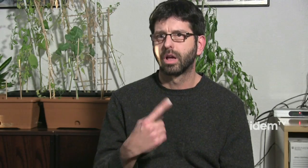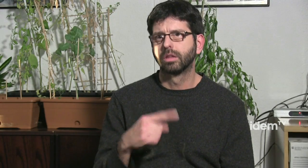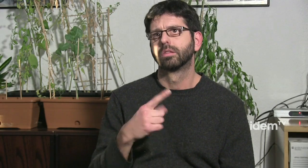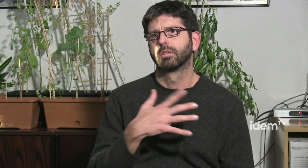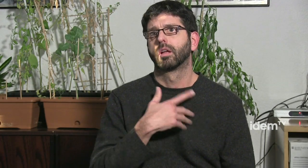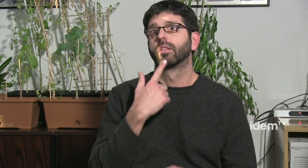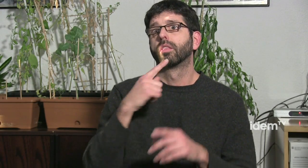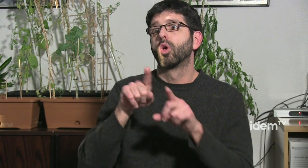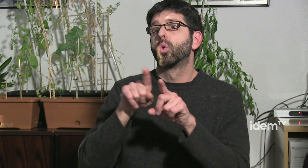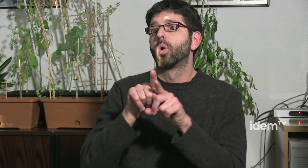A veure,